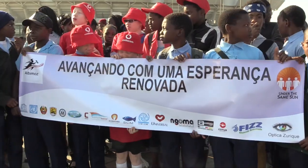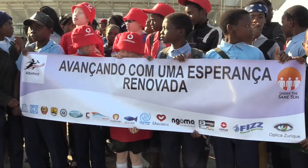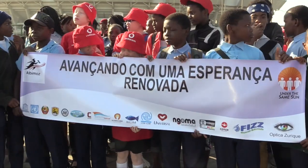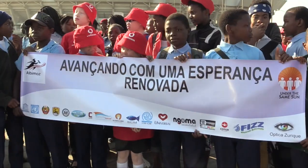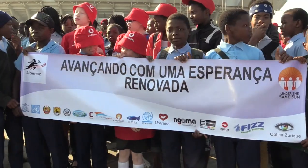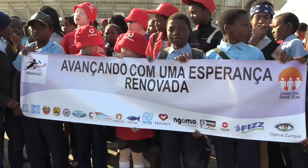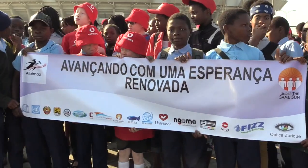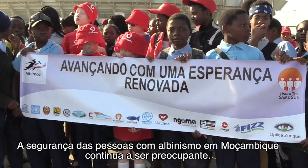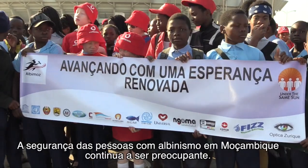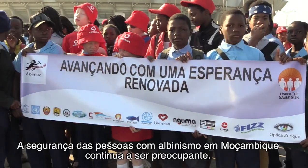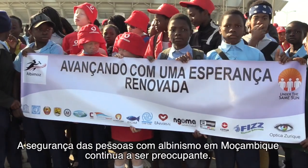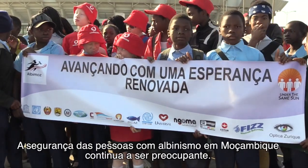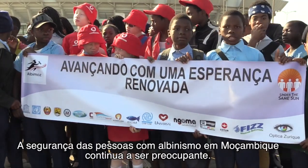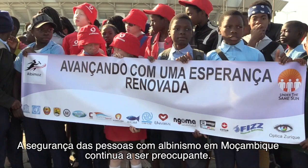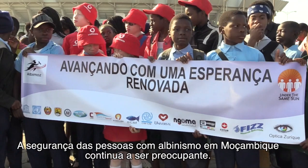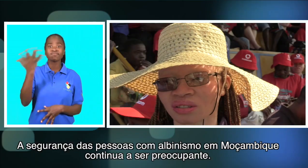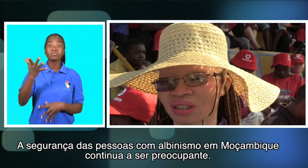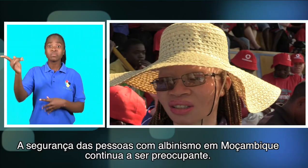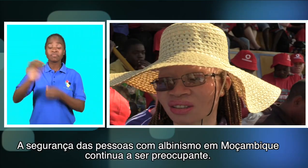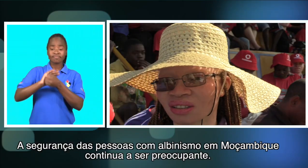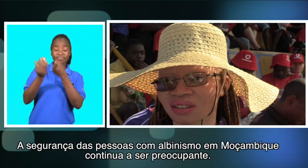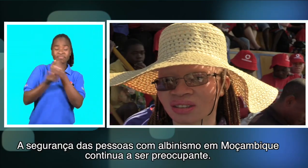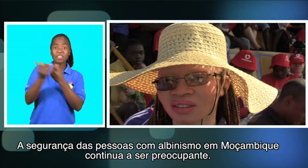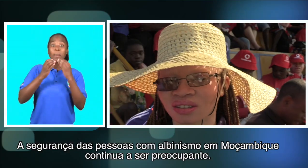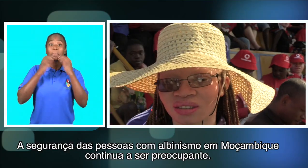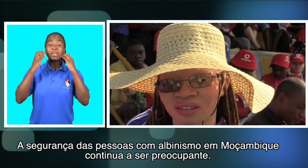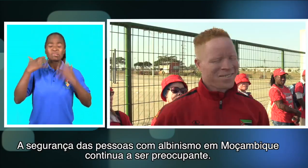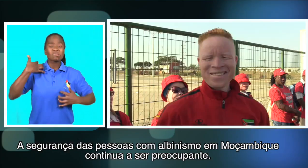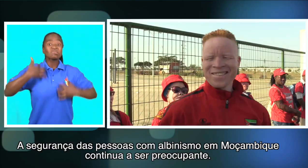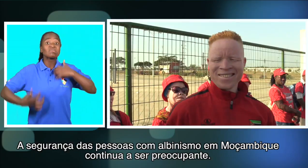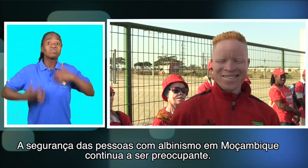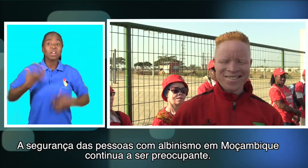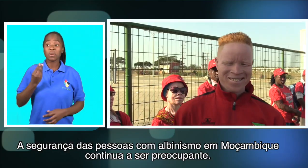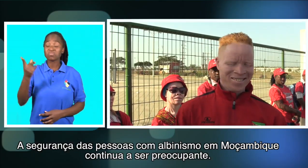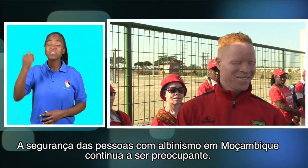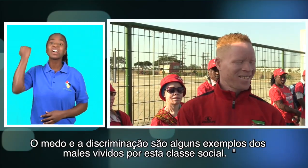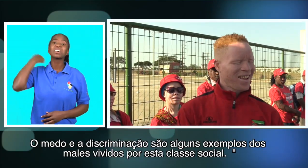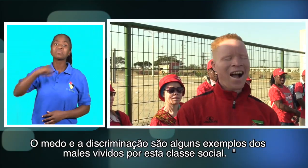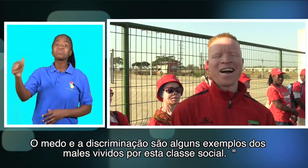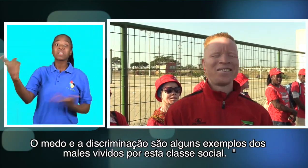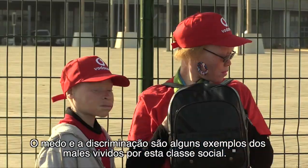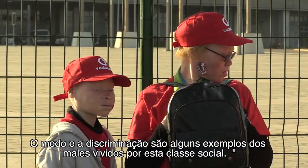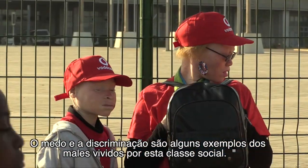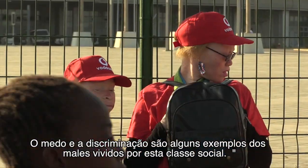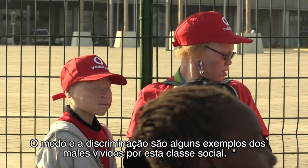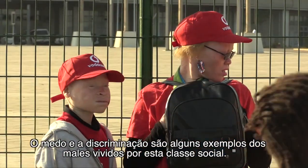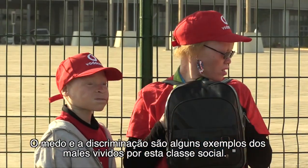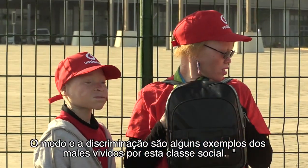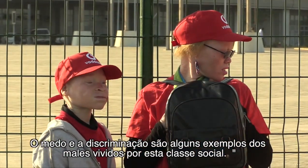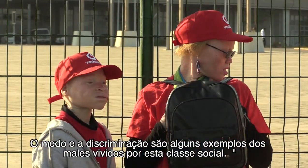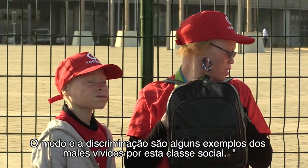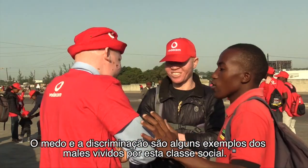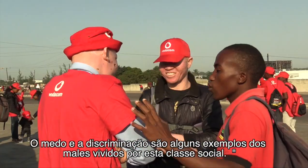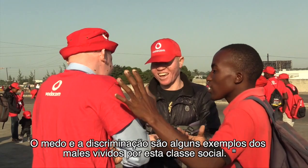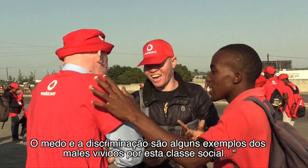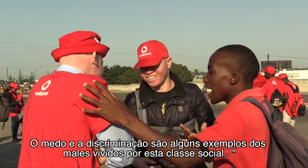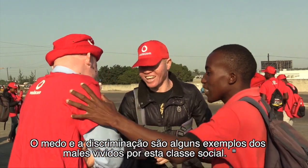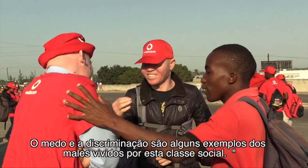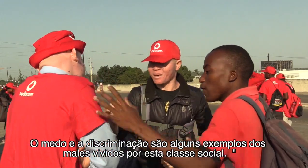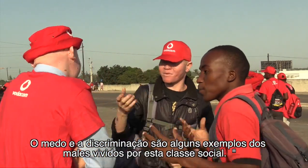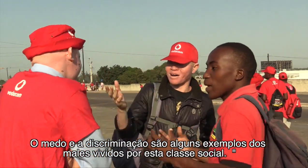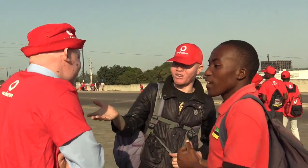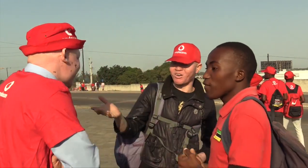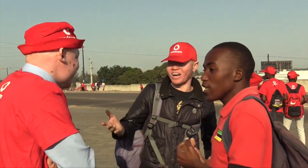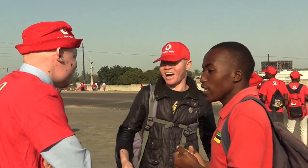A segurança das pessoas com albinismo em Moçambique continua a ser preocupante. O medo e a discriminação são alguns